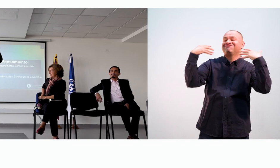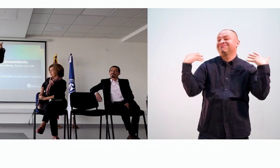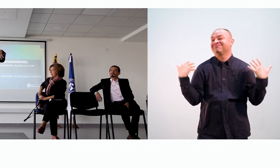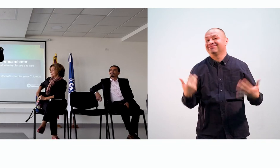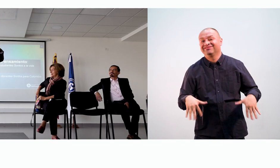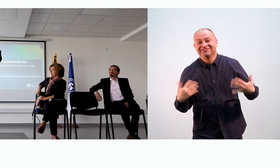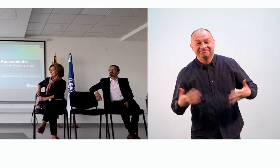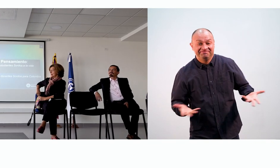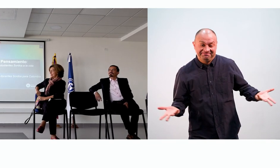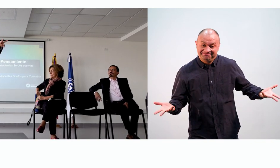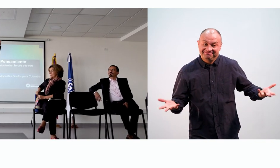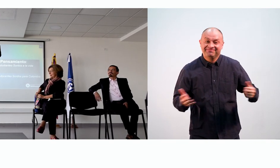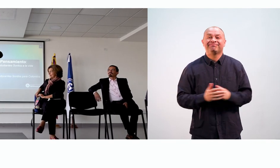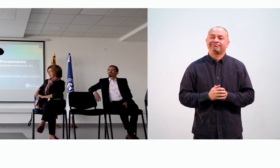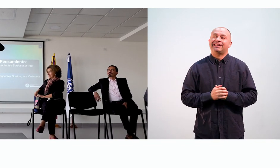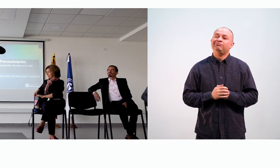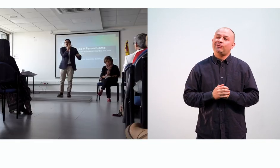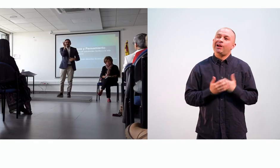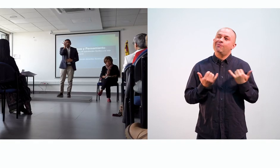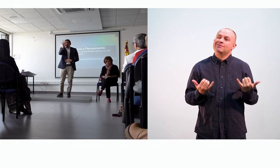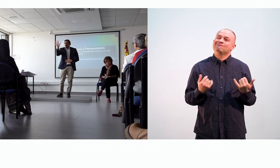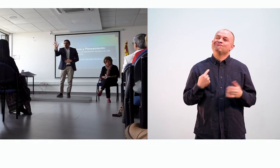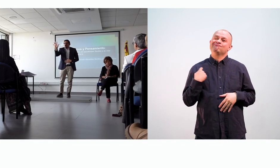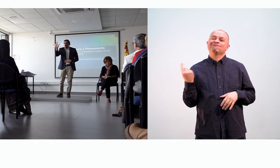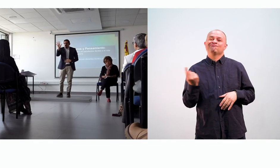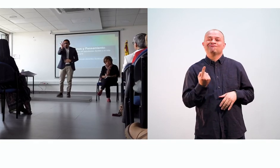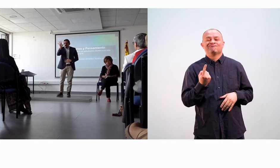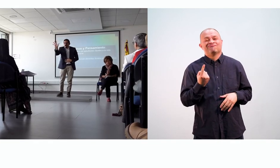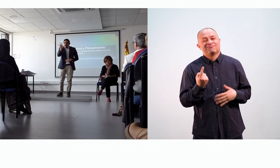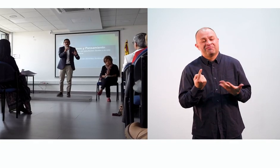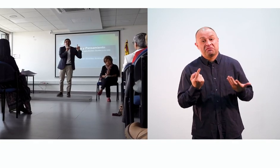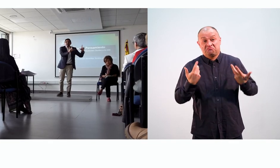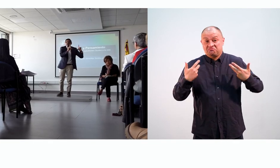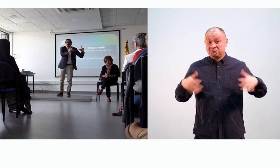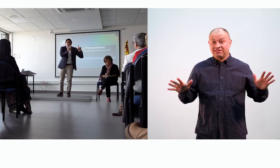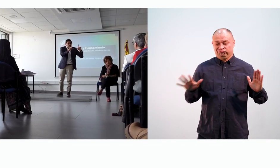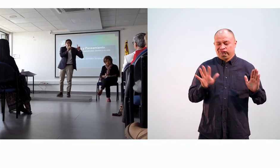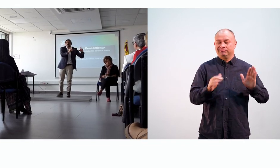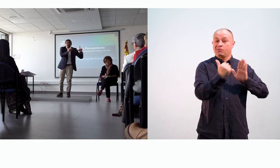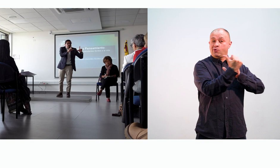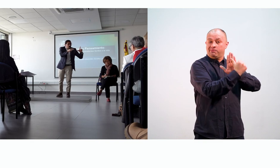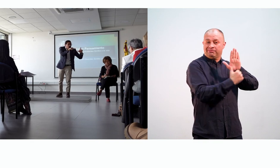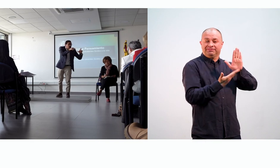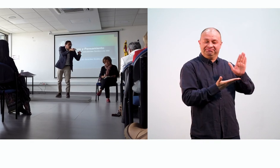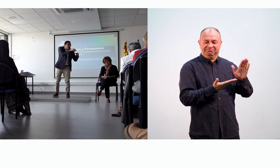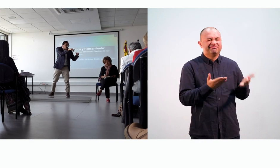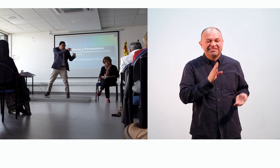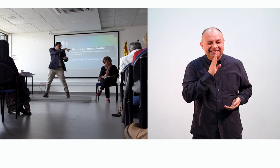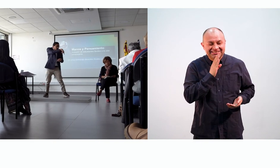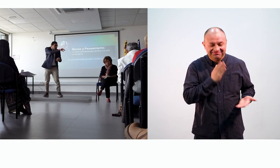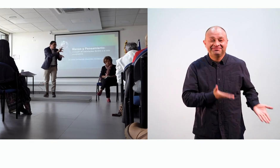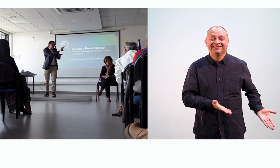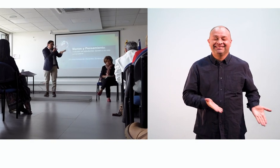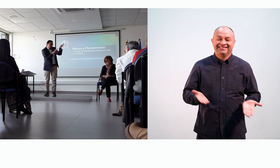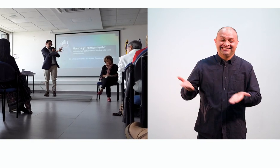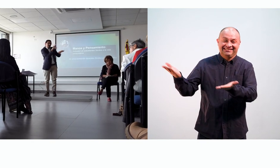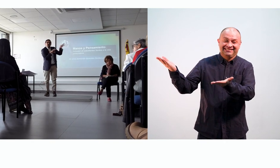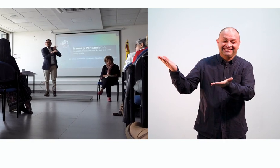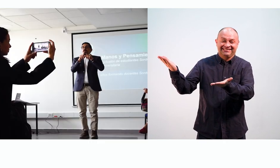en su cargo más importante. Por eso quiero dejarlos para finalizar este programa con las palabras de Giovanni